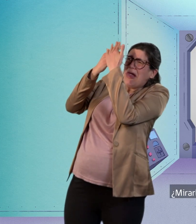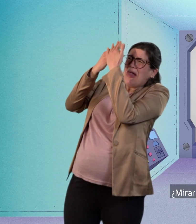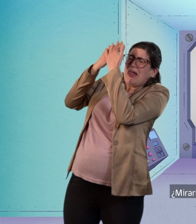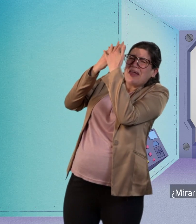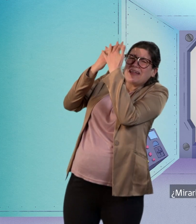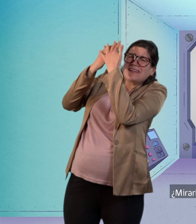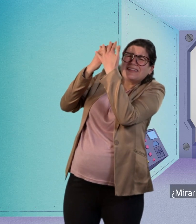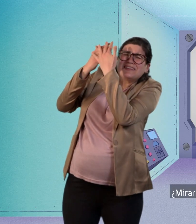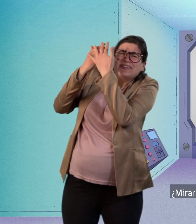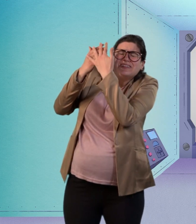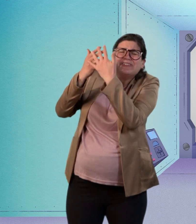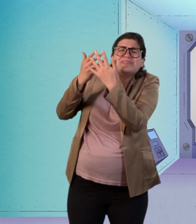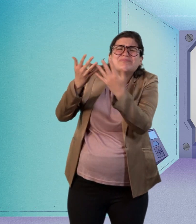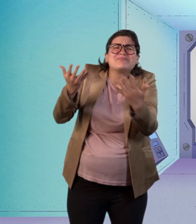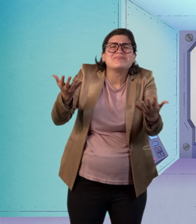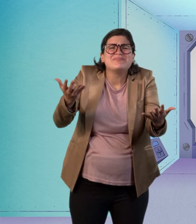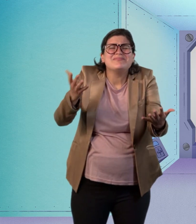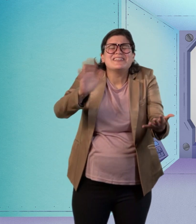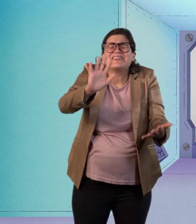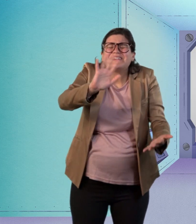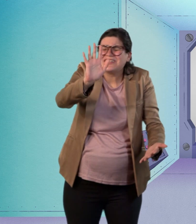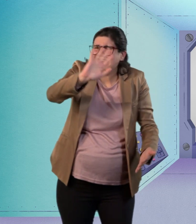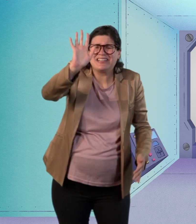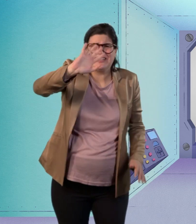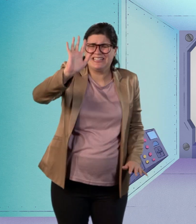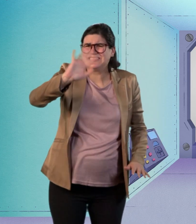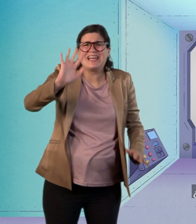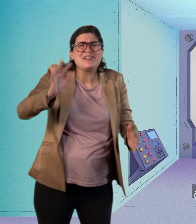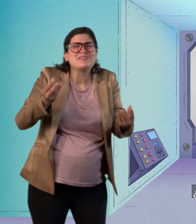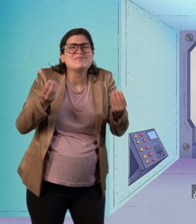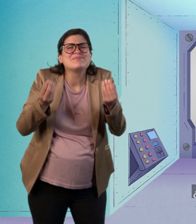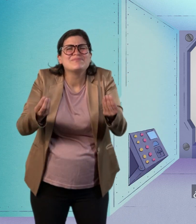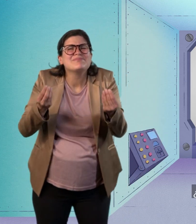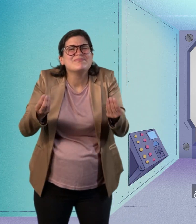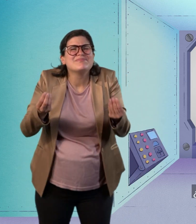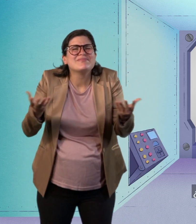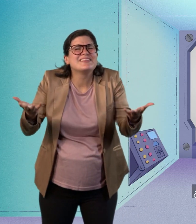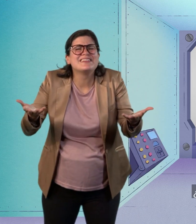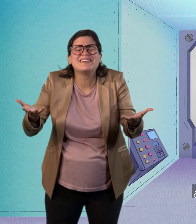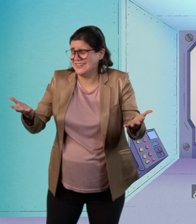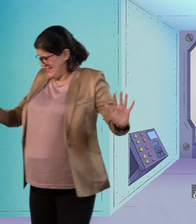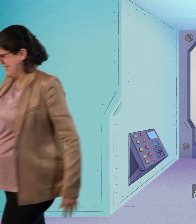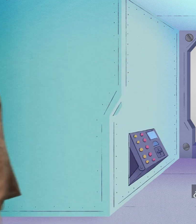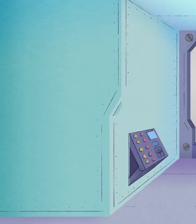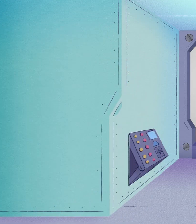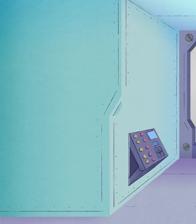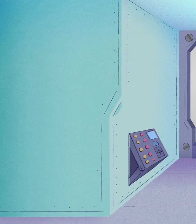entre los dedos. Por favor, ¿qué es esto?